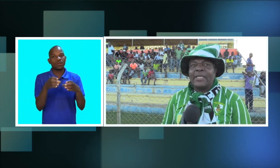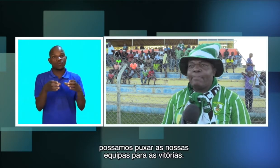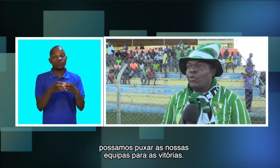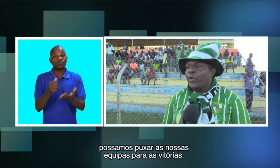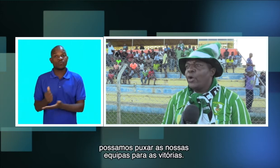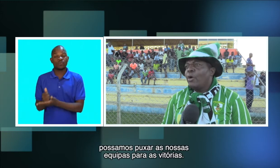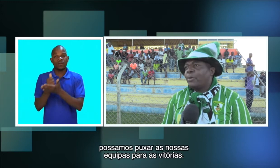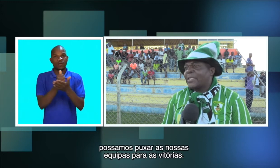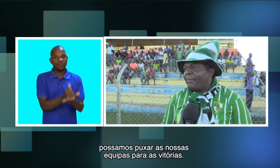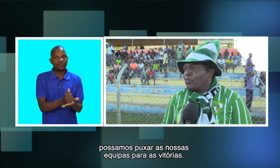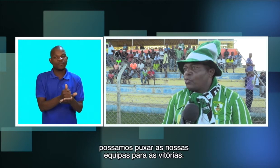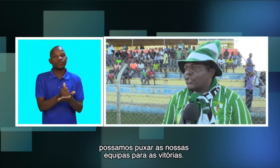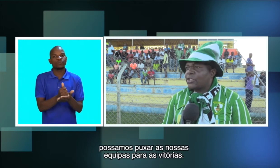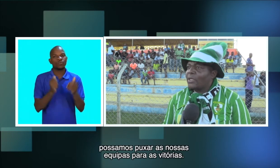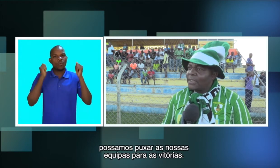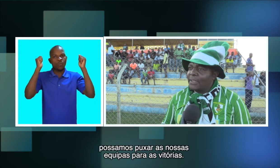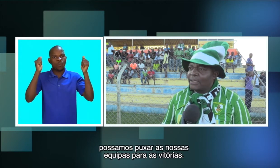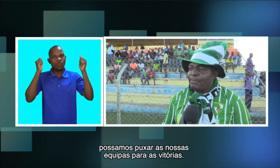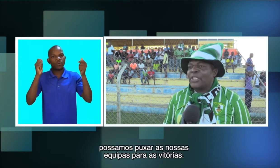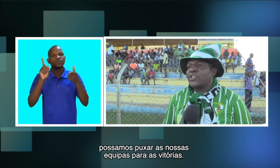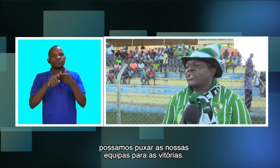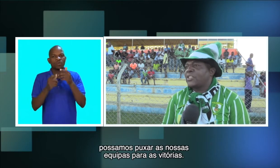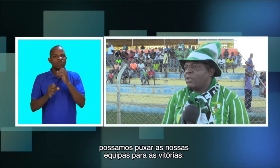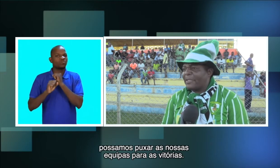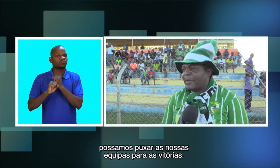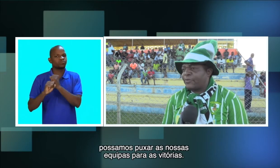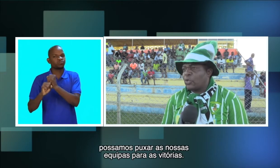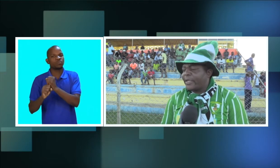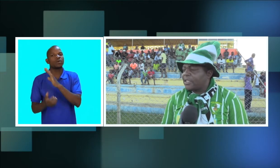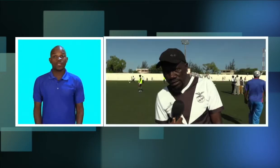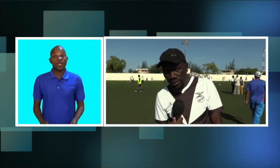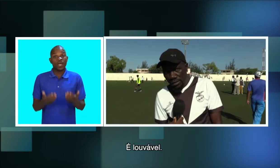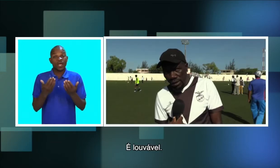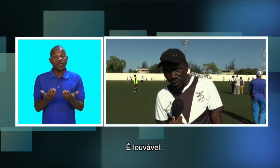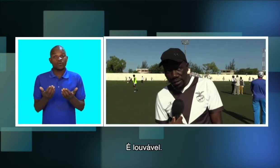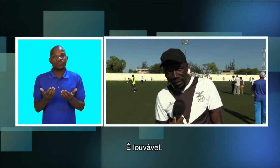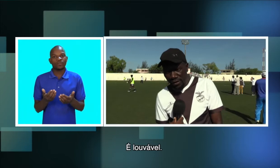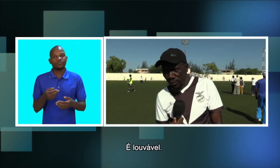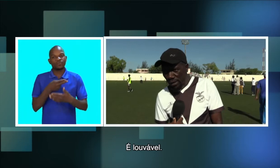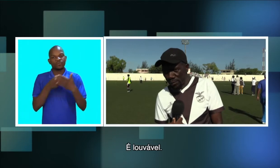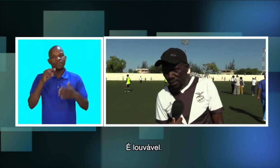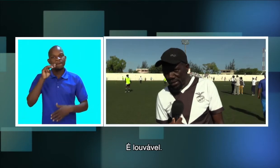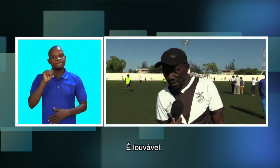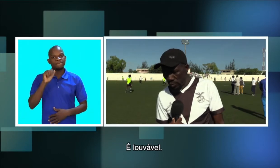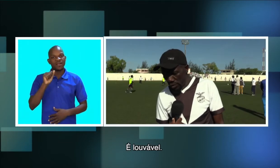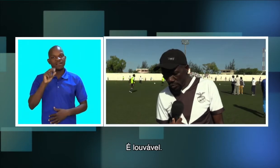de apoio, possamos puxar as nossas equipas para as vitórias. Agora é uma vila boa para aparecer com isto,